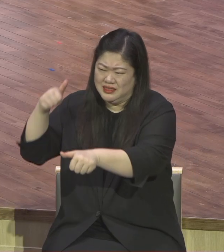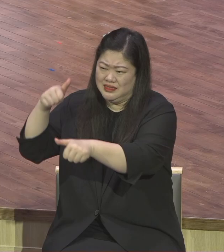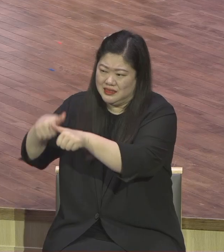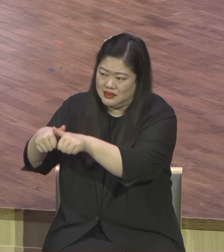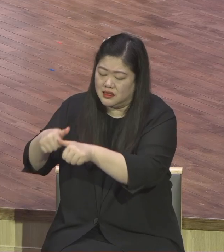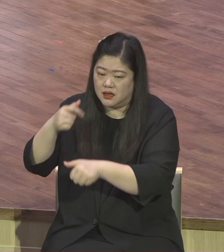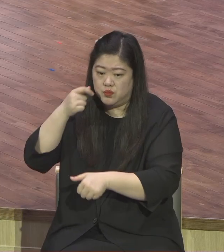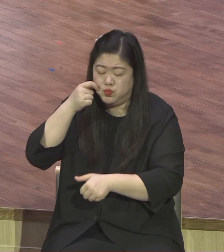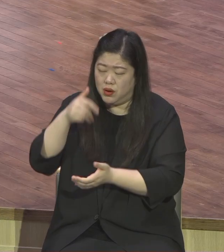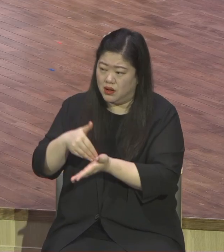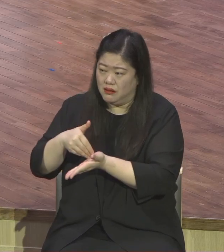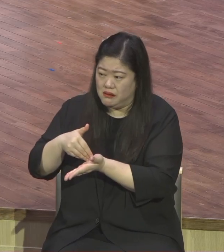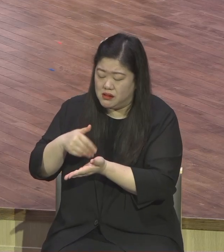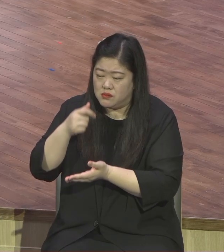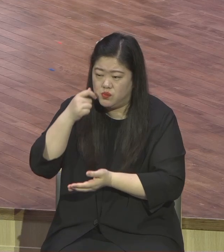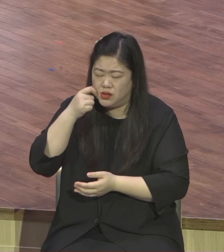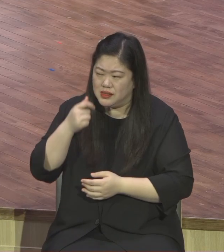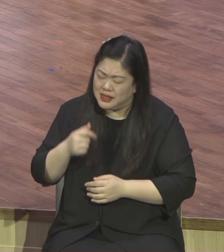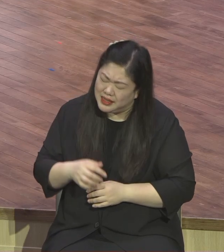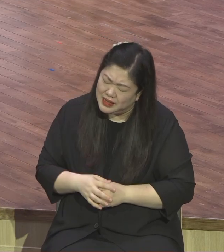역사적 사실이 되어버렸어 한국교회가